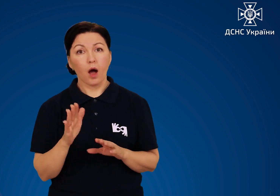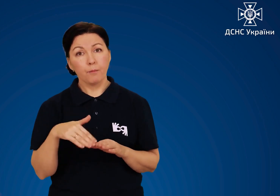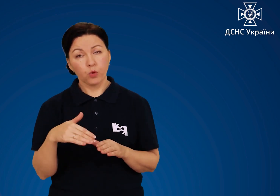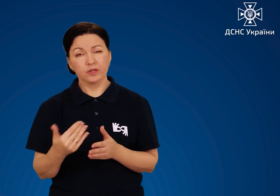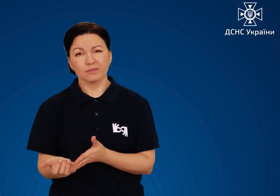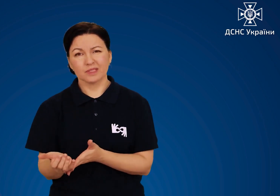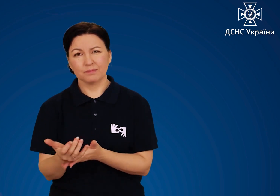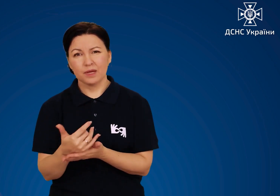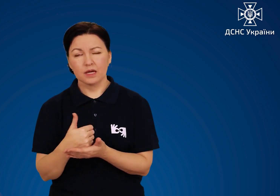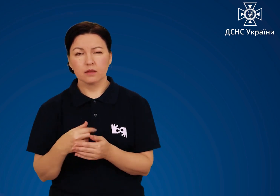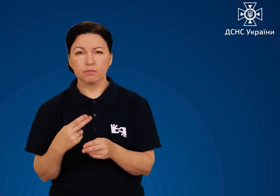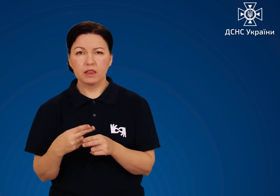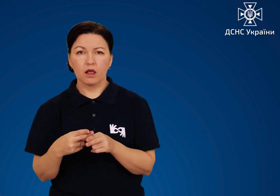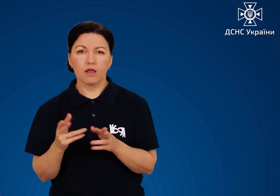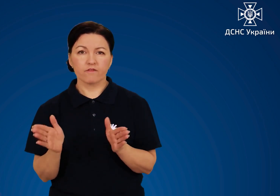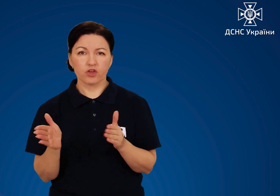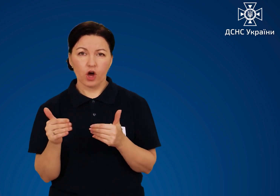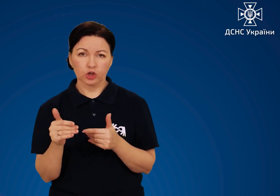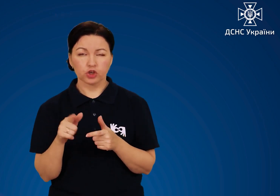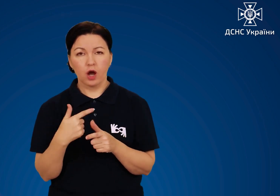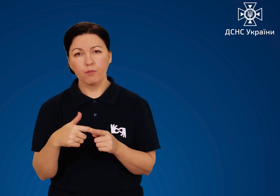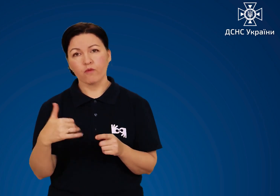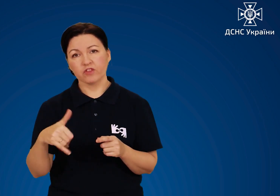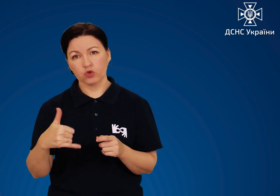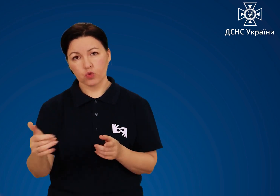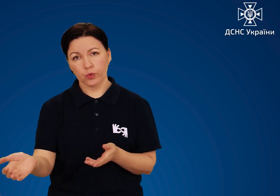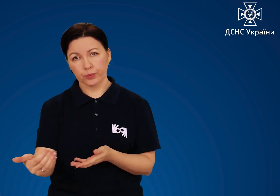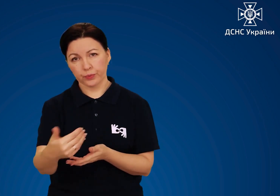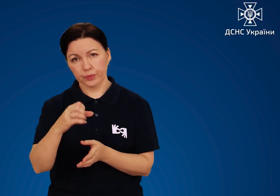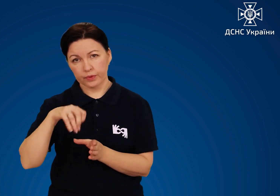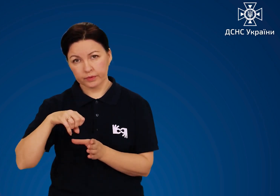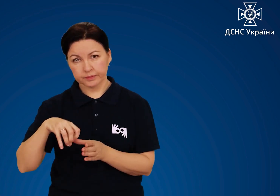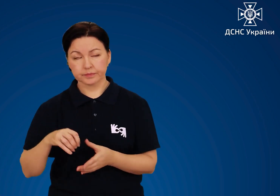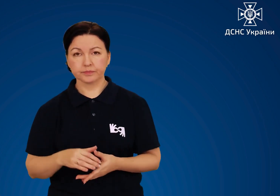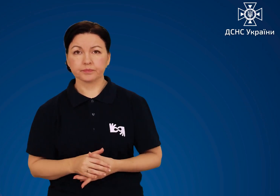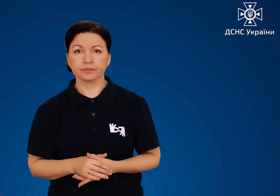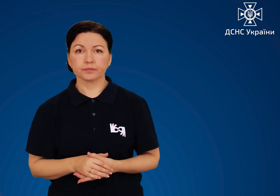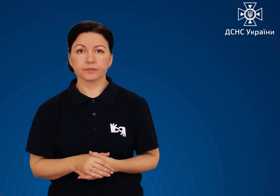піском, який потім зберіть у металевий ящик чи відро.